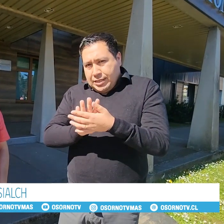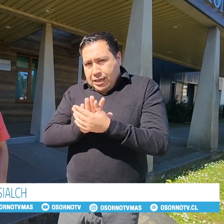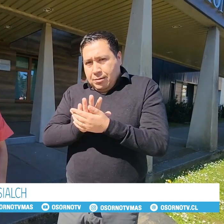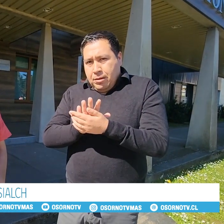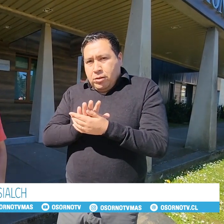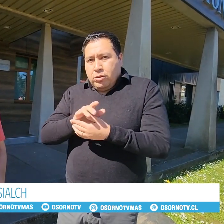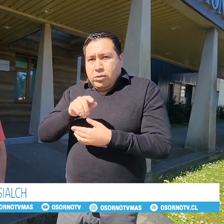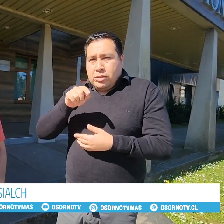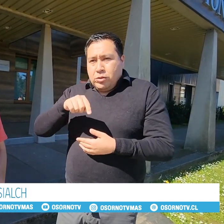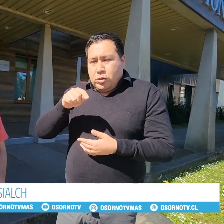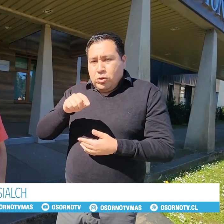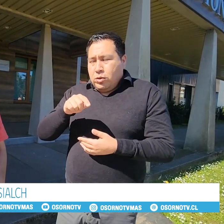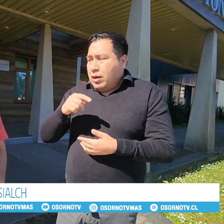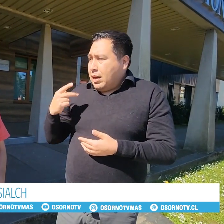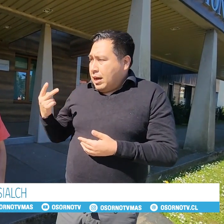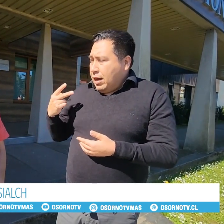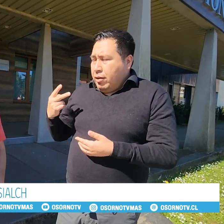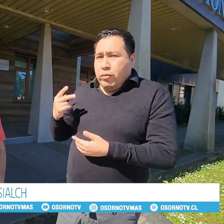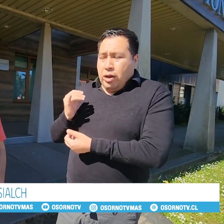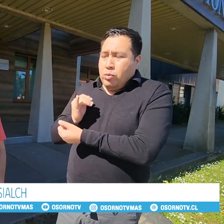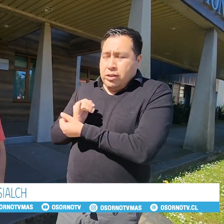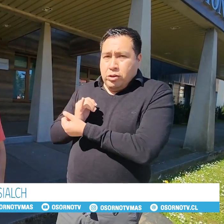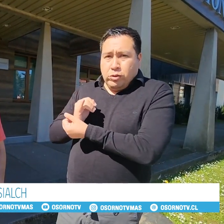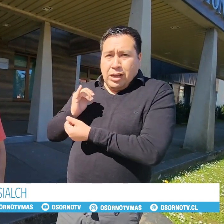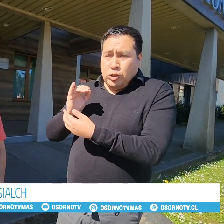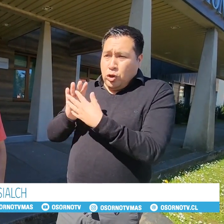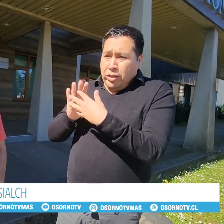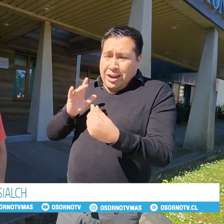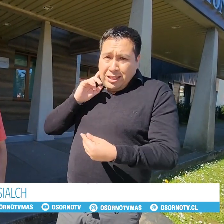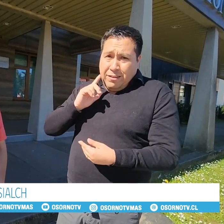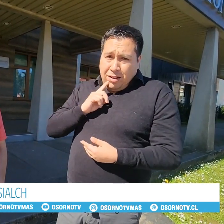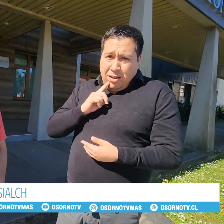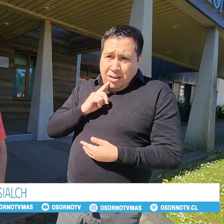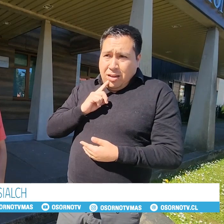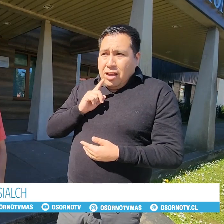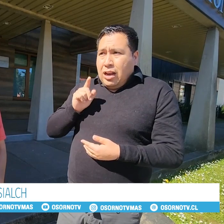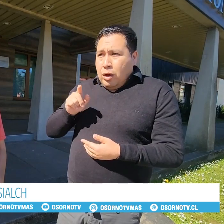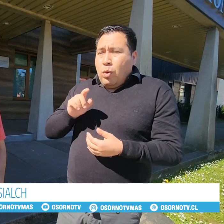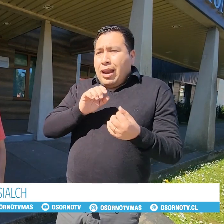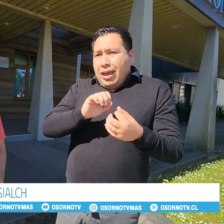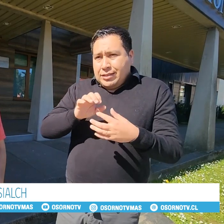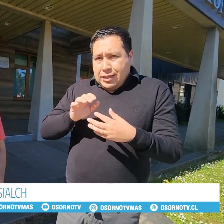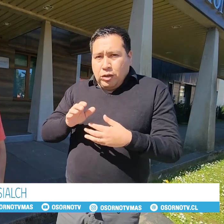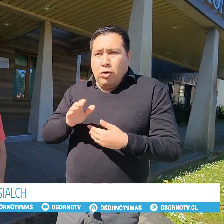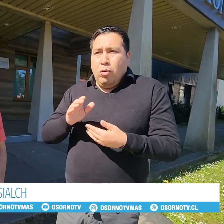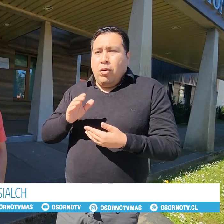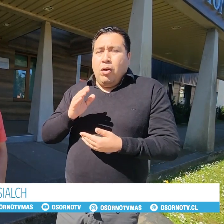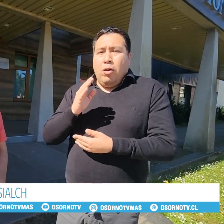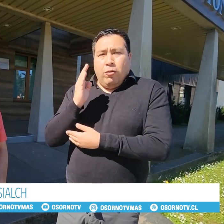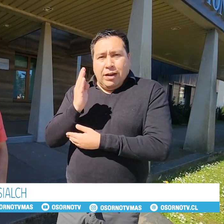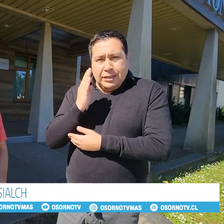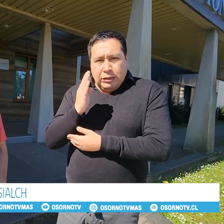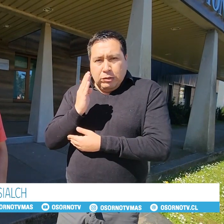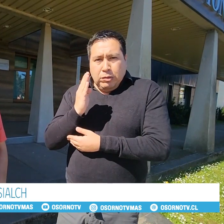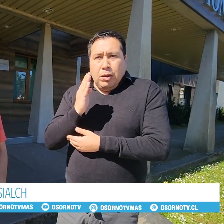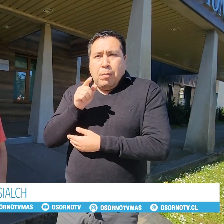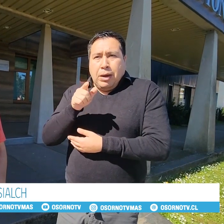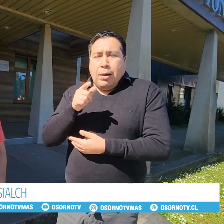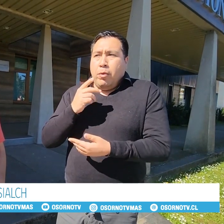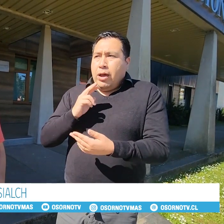señas. Entonces nosotros acá, bueno, hay una instructora sorda nativa, la cual les enseñó lo básico para poder